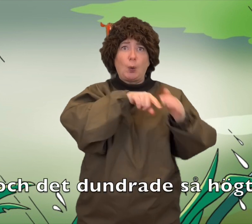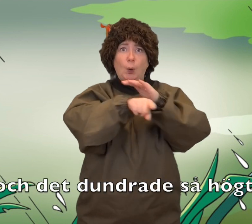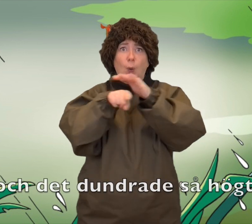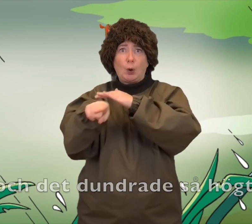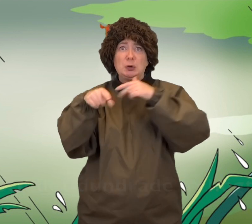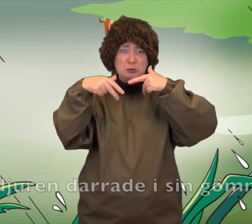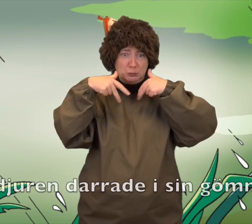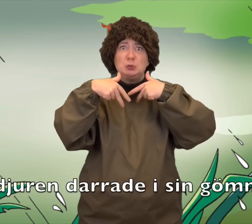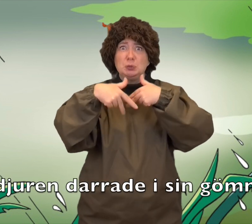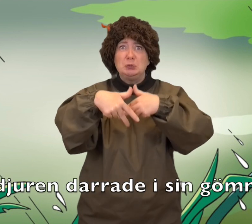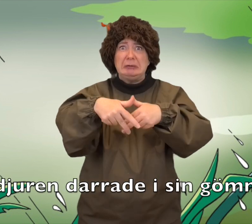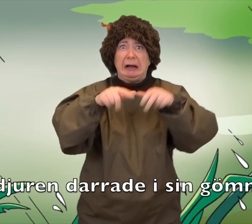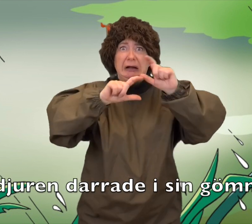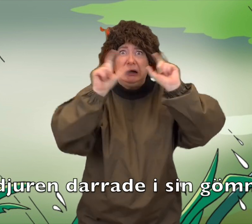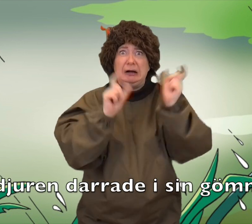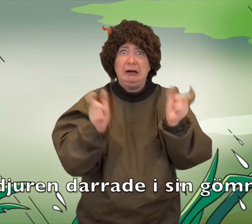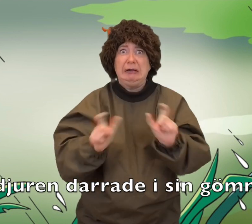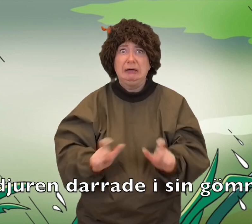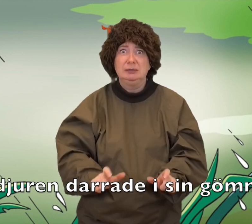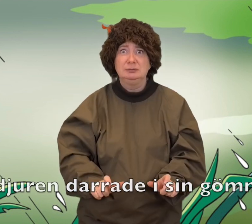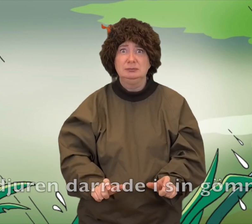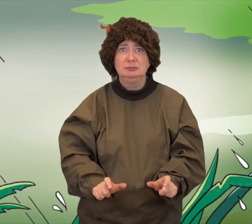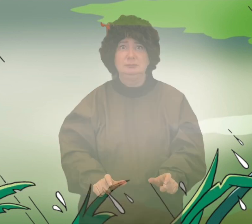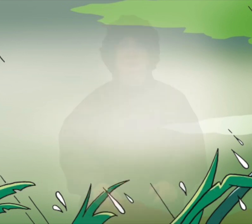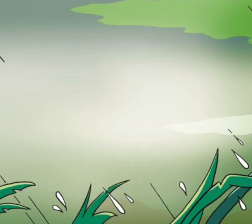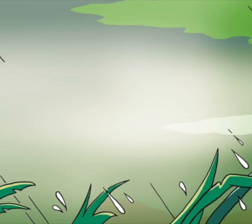dundrade så högt så att djuren darrade i sina gömmor.